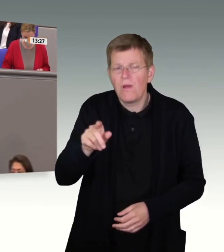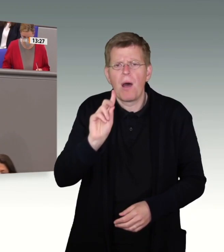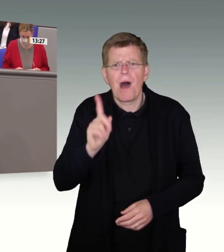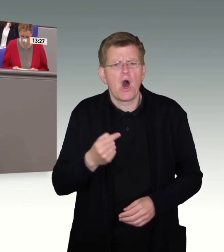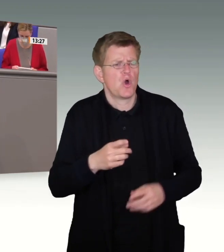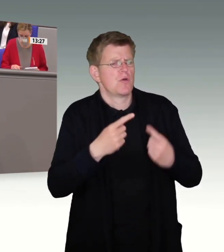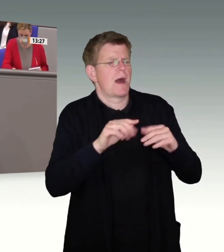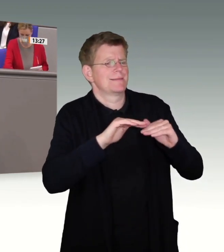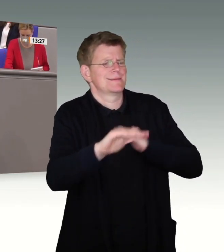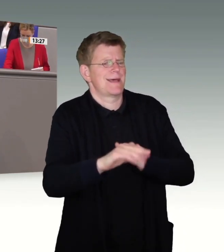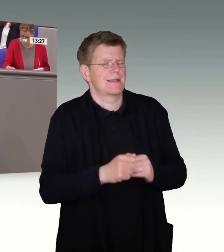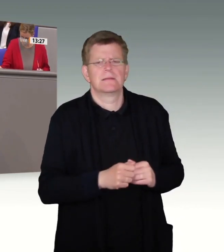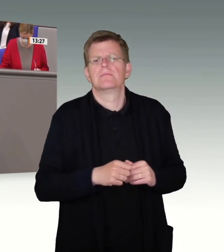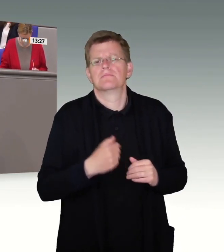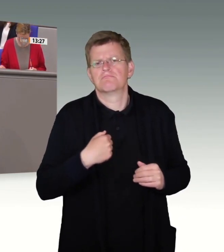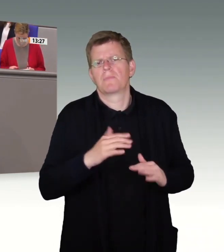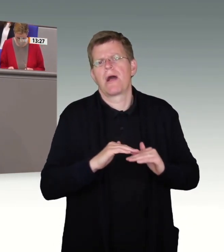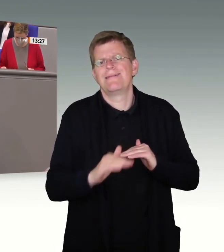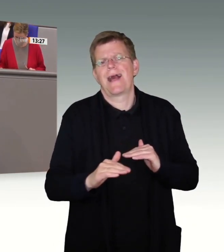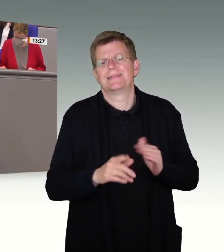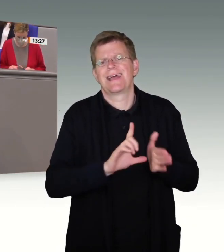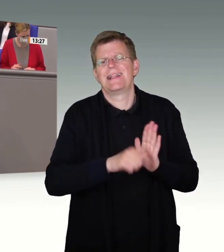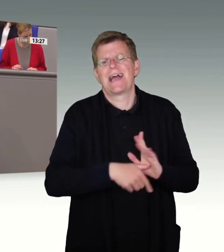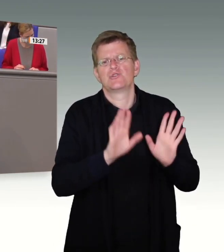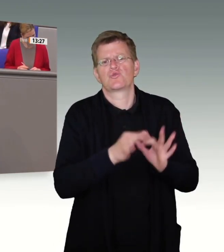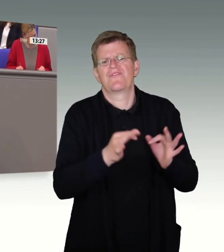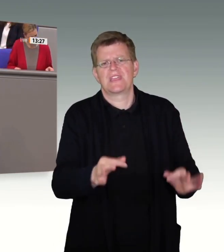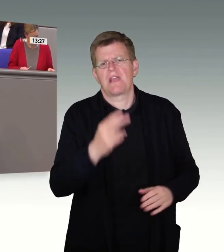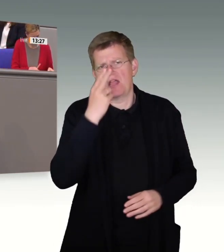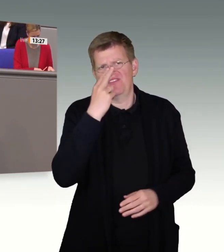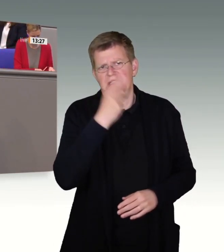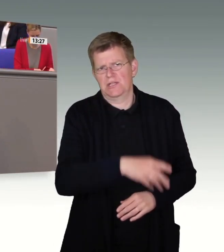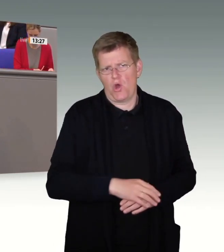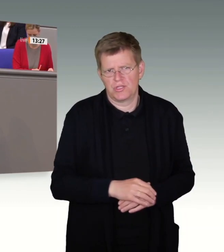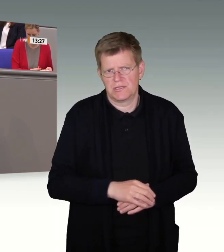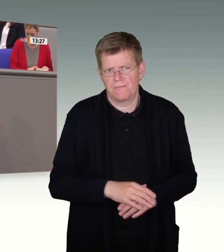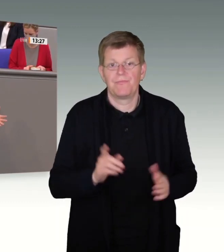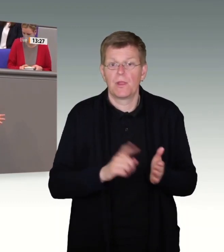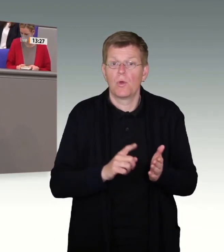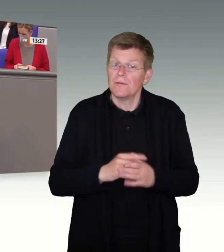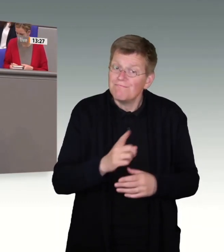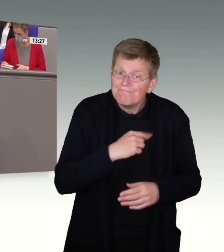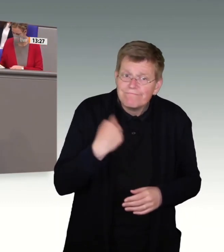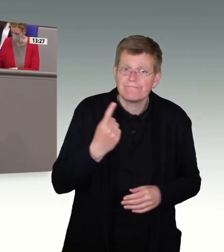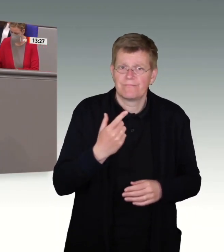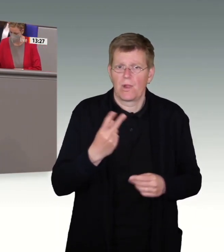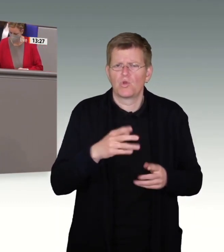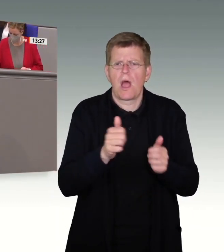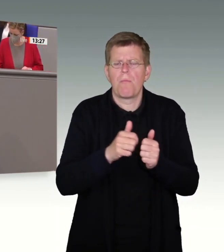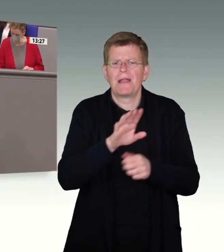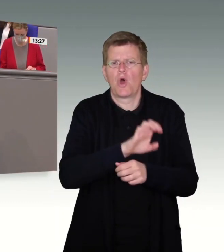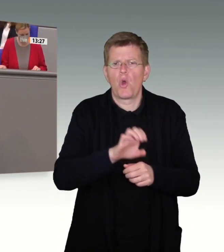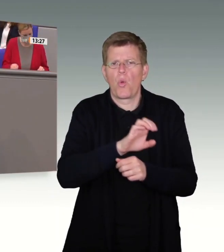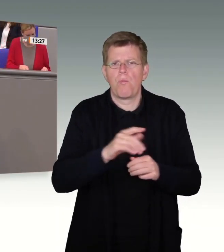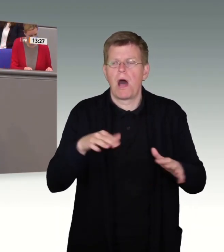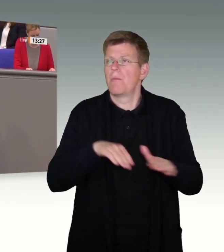Leistungsfähigkeit unseres Landes. Denn klar ist, weder wir noch unsere Partner in Europa können alle Flüchtlinge dieser